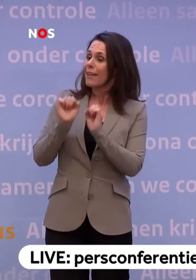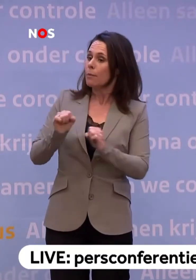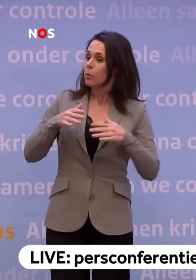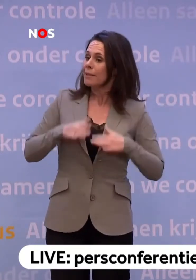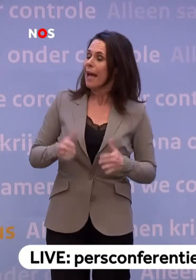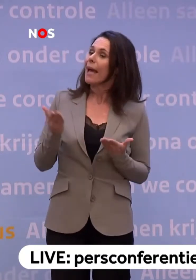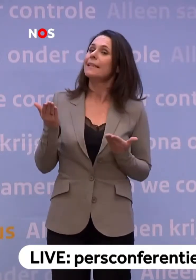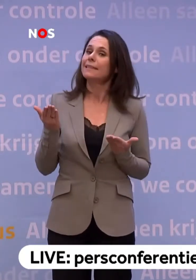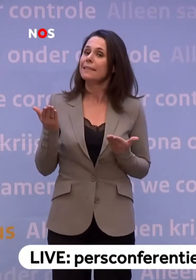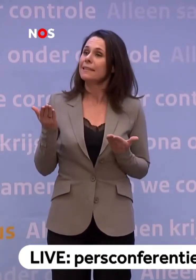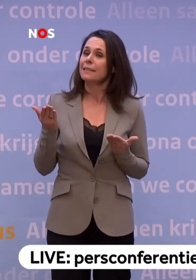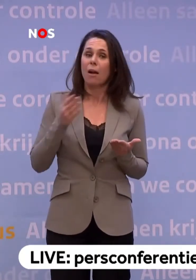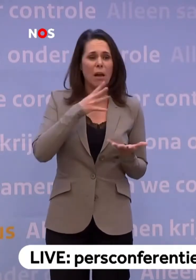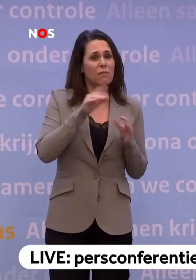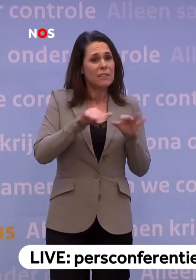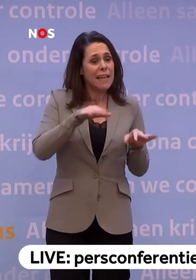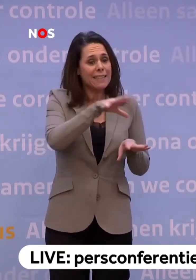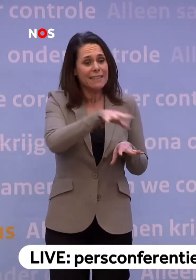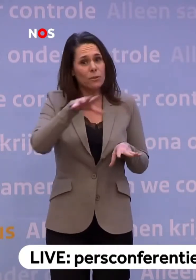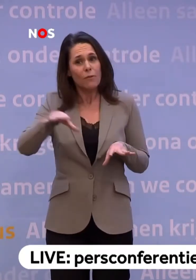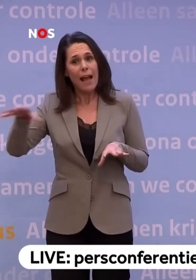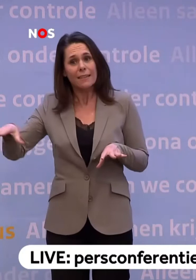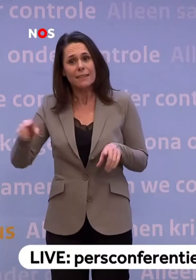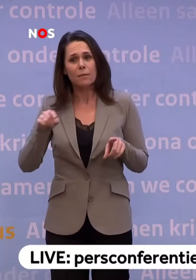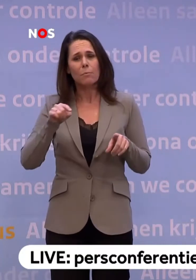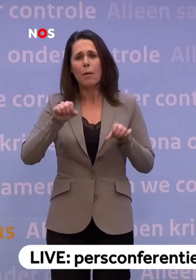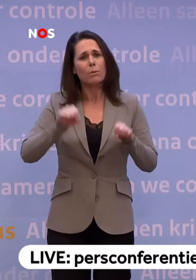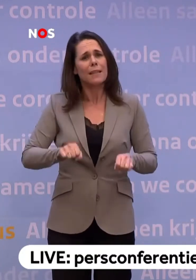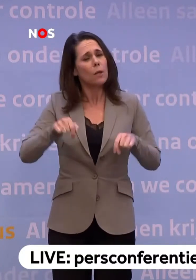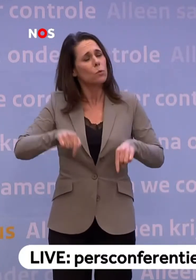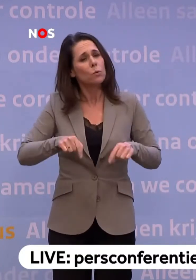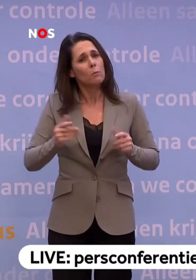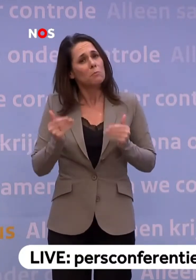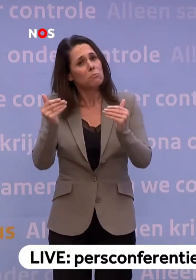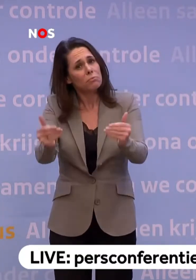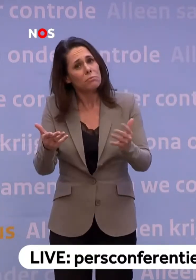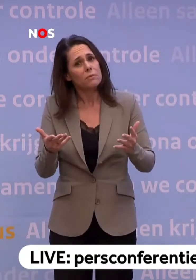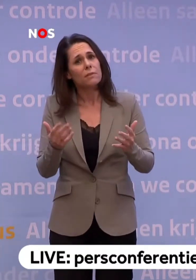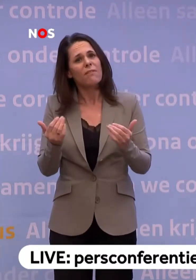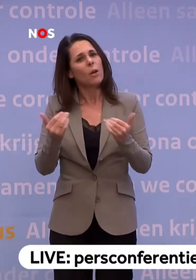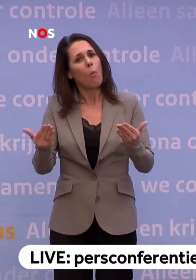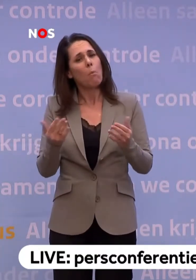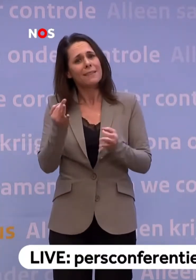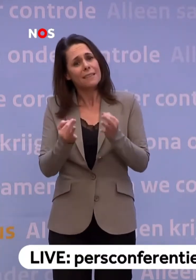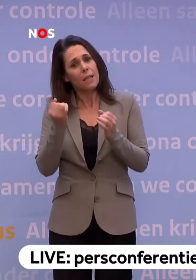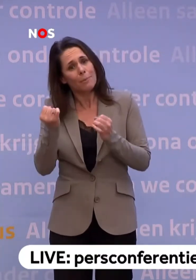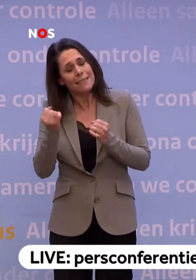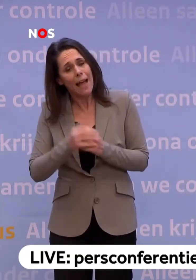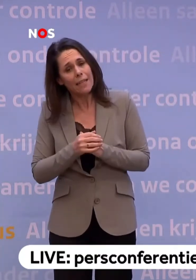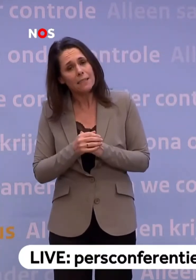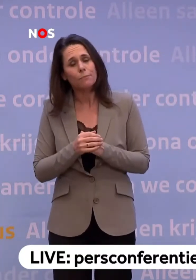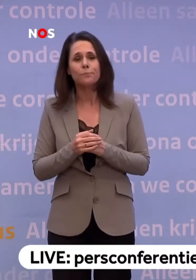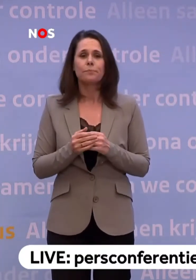immuniteitsscenario's... ...maar u schrijft dat besluit voor u uit. Komt dat puur door de testcapaciteit of...? Nee hoor,